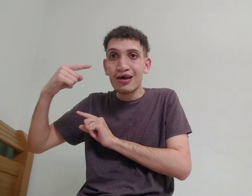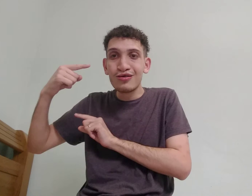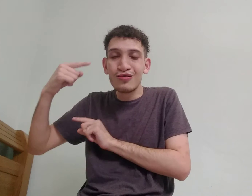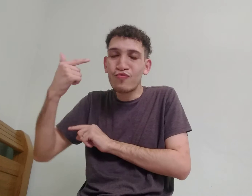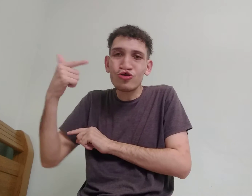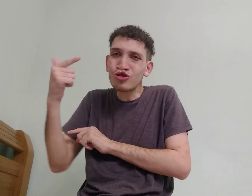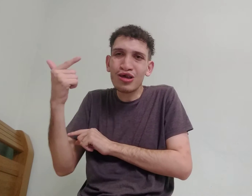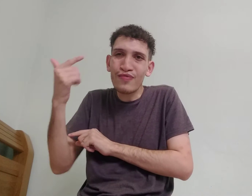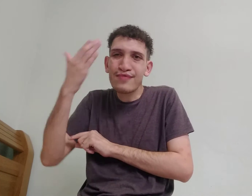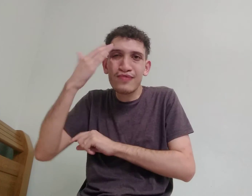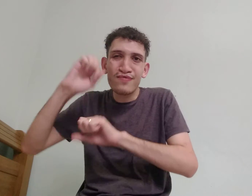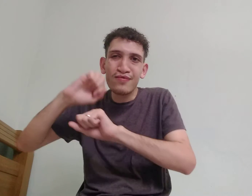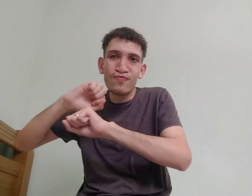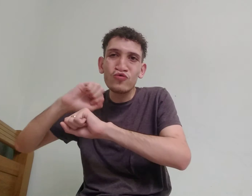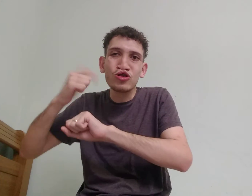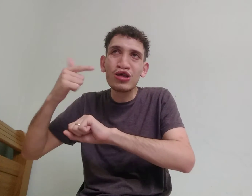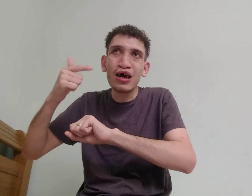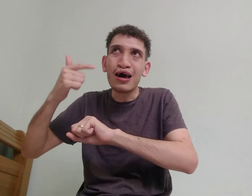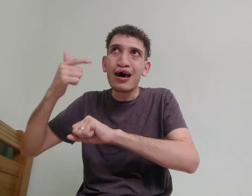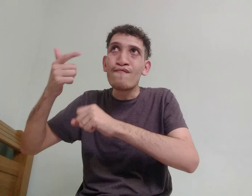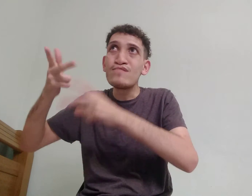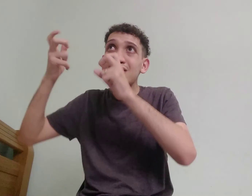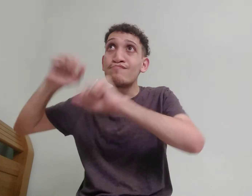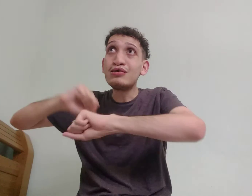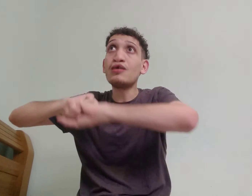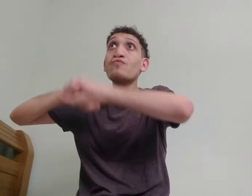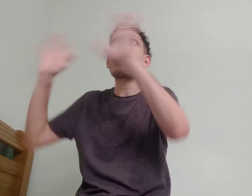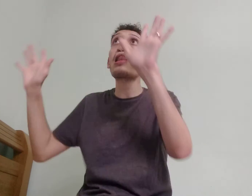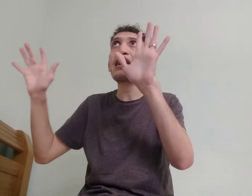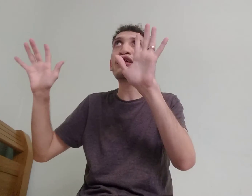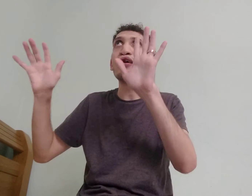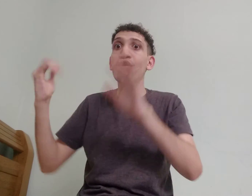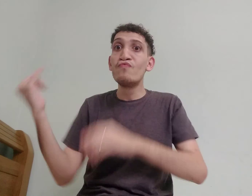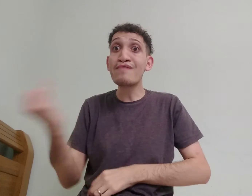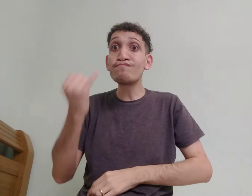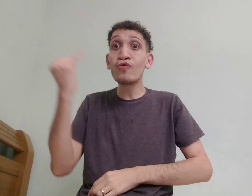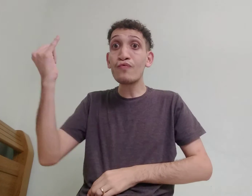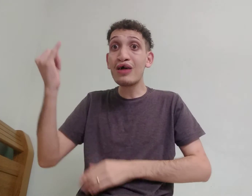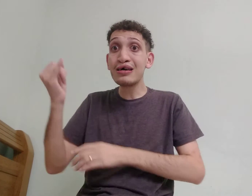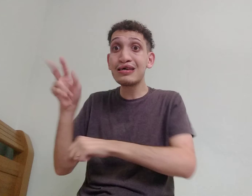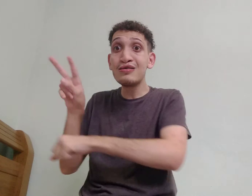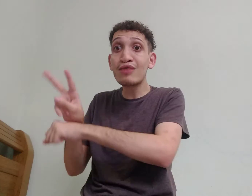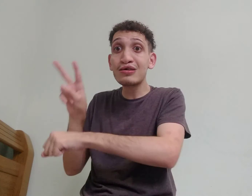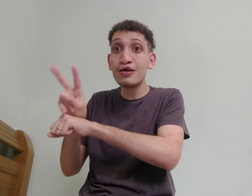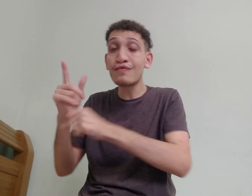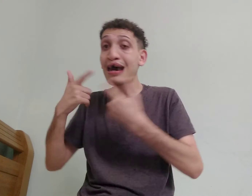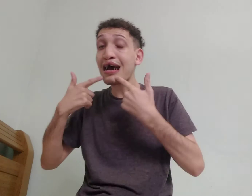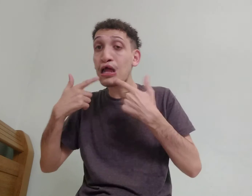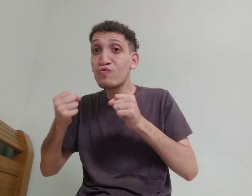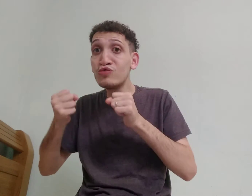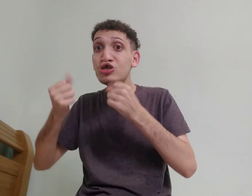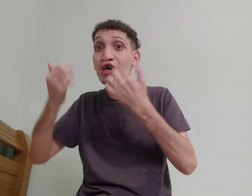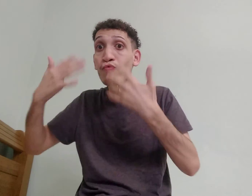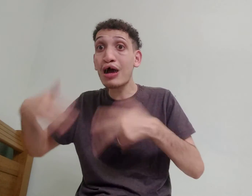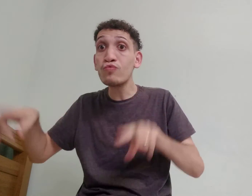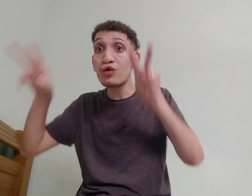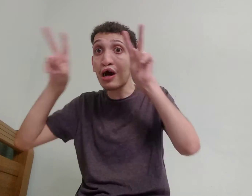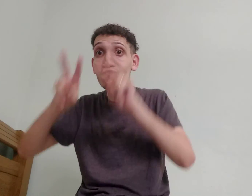Luquinha, né, Luquinha, percepção clara da importância de preservar a linguística natural visual